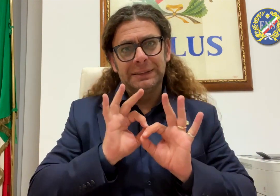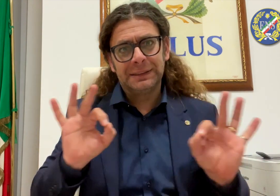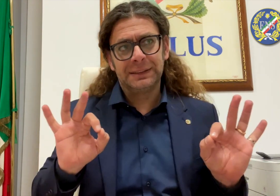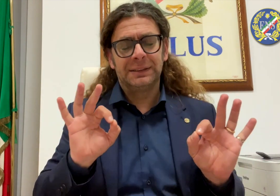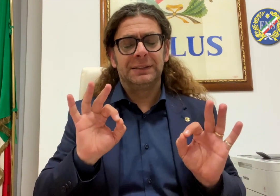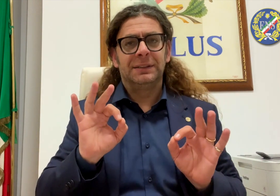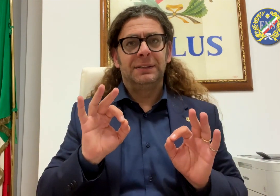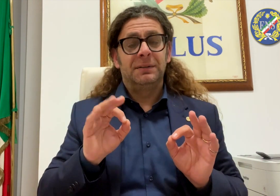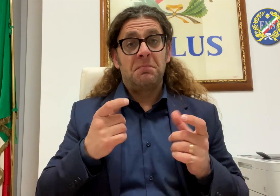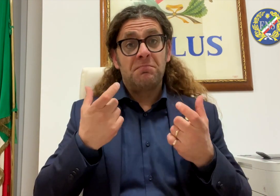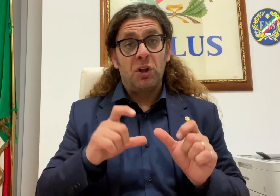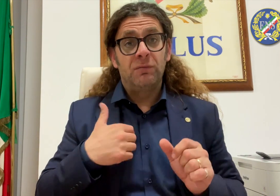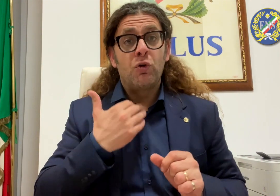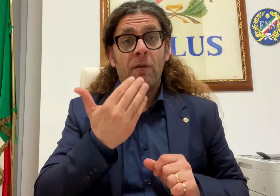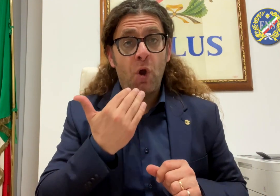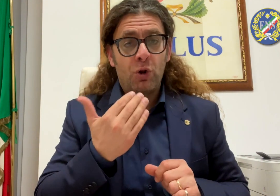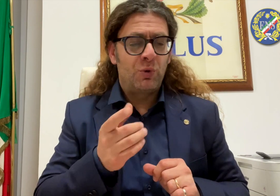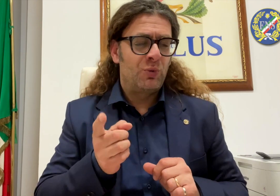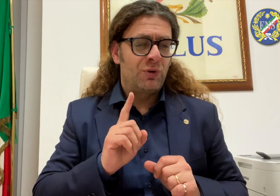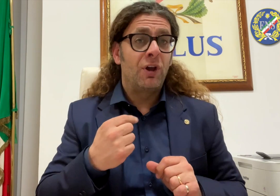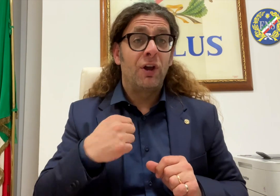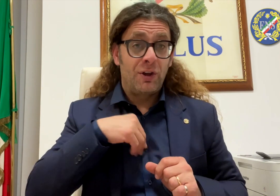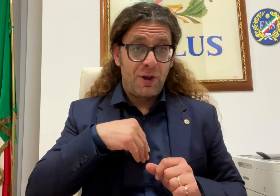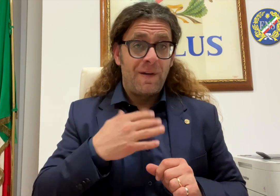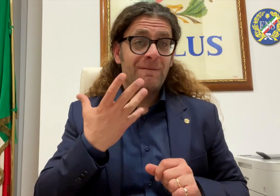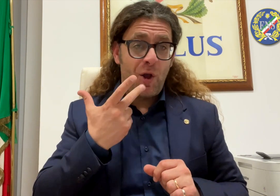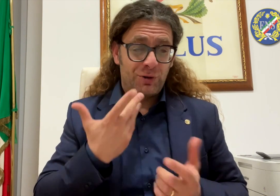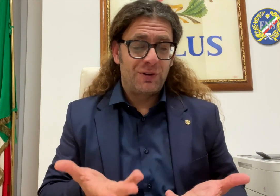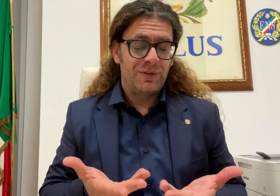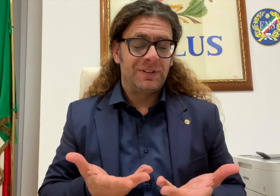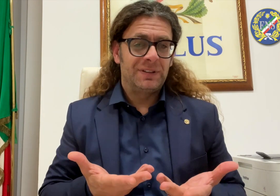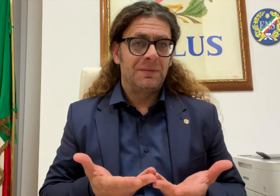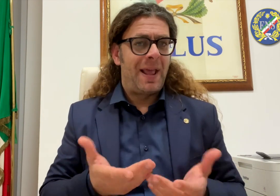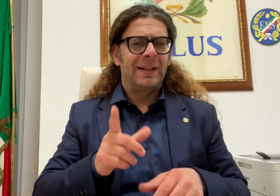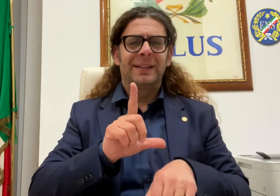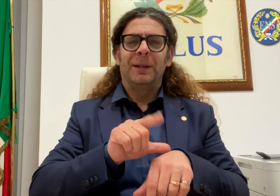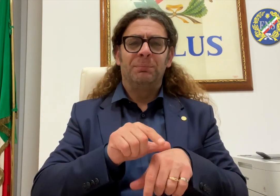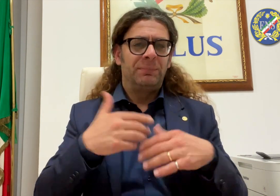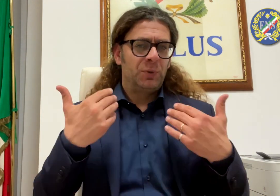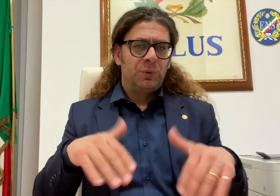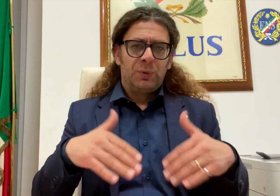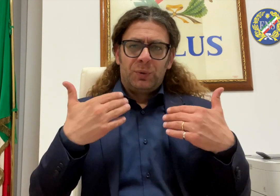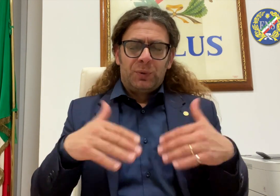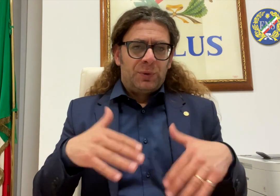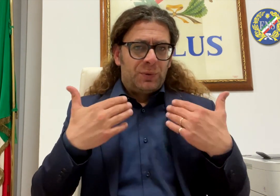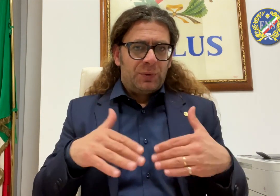motore è sempre in funzione, ma i tempi sono duri. Anche per me non è un periodo facile. Chiedo scusa a tutti voi se sono stato assente.